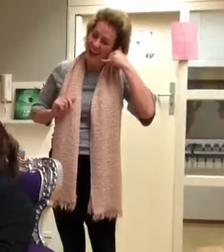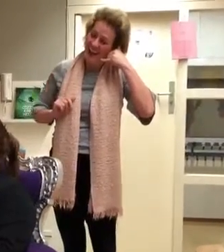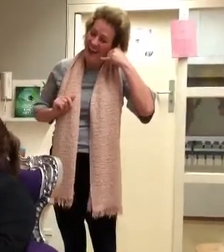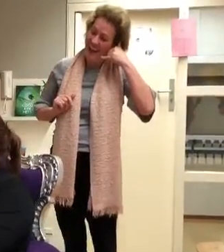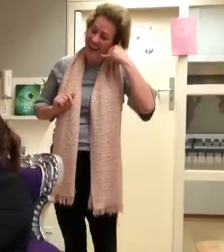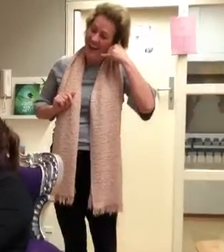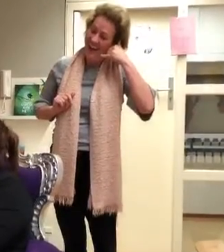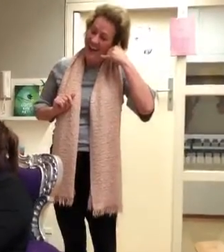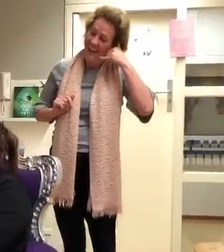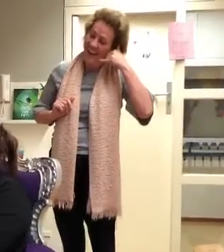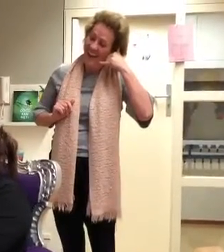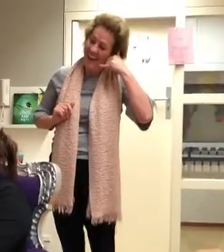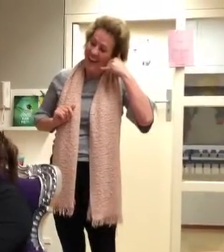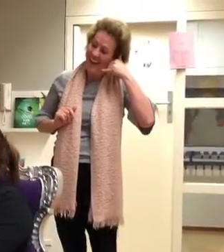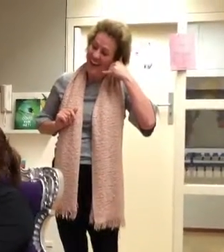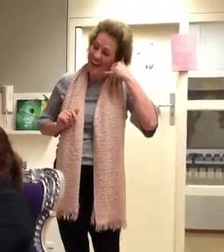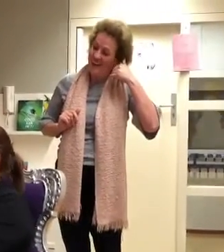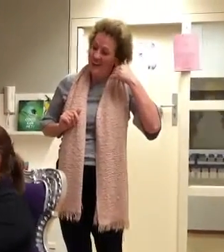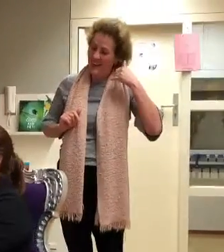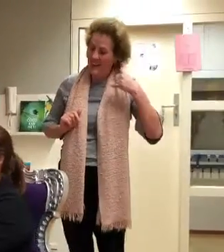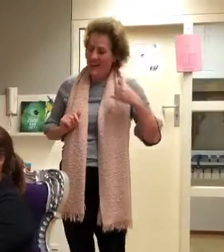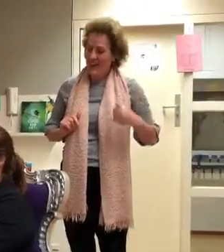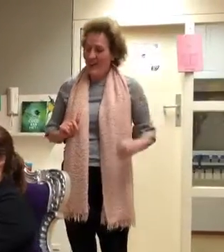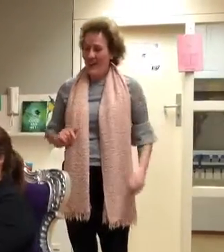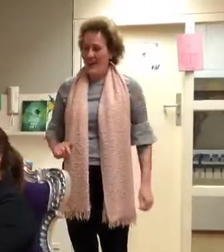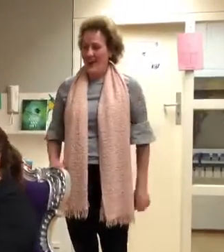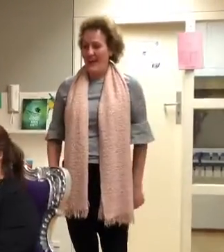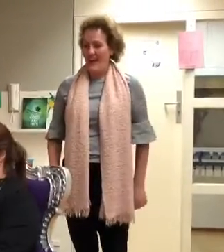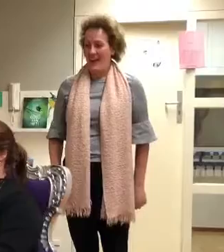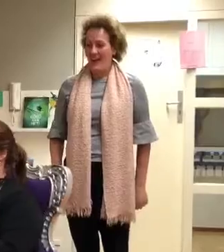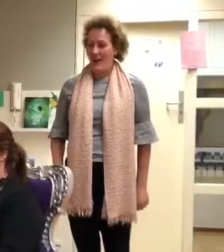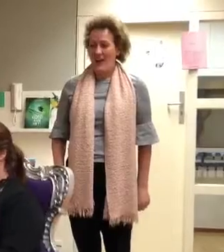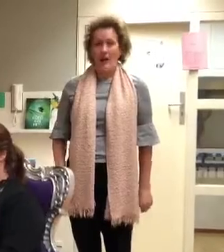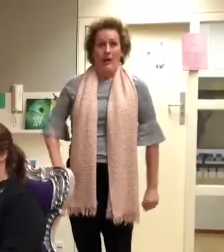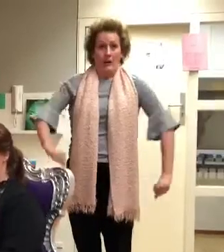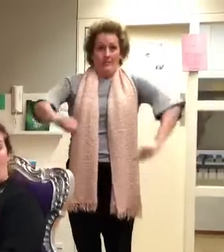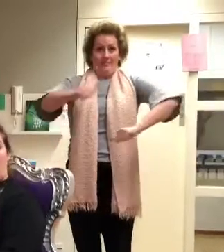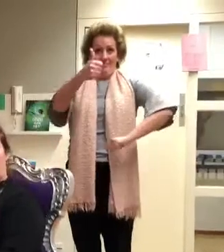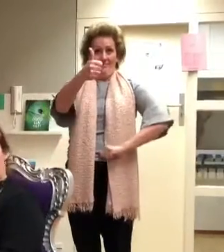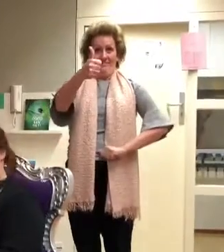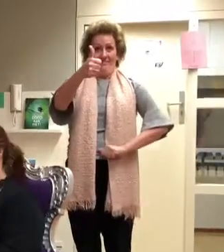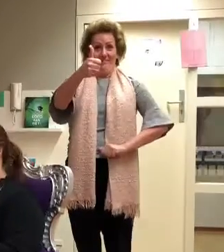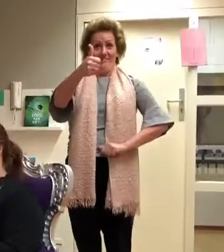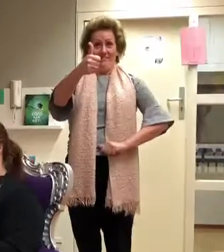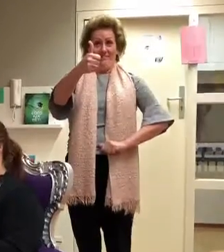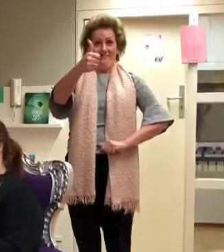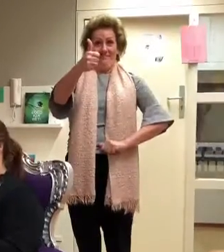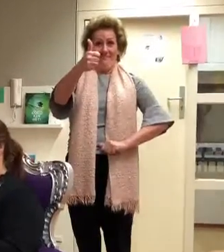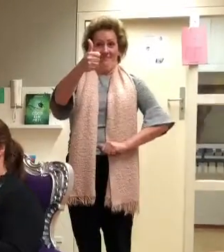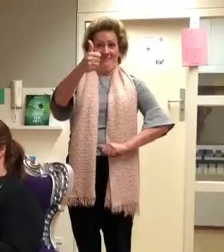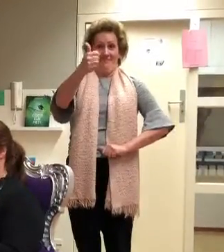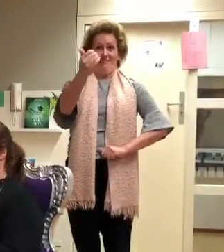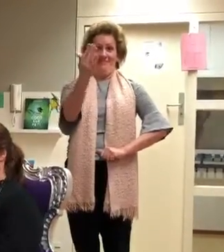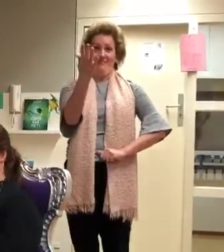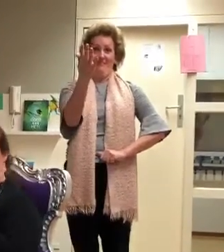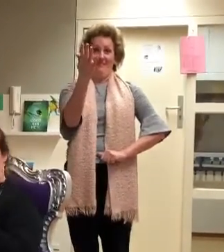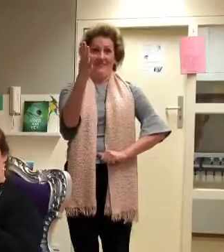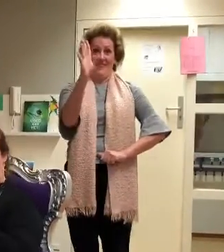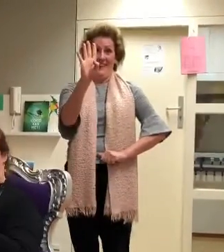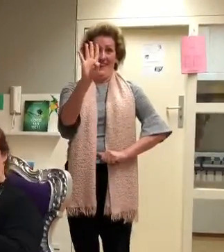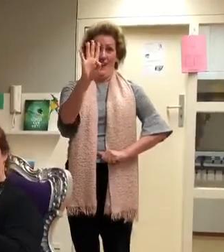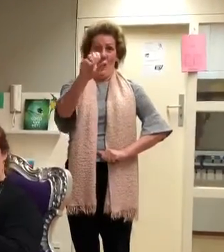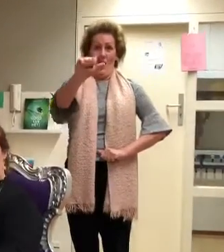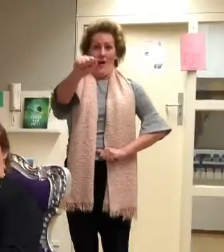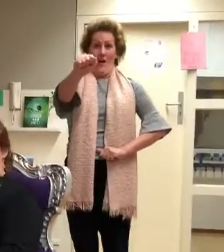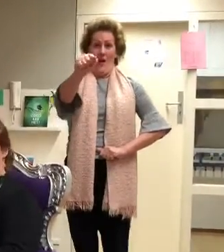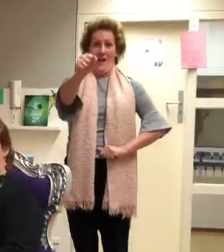Tot de volgende keer! Ik heb een duim met vier vingers erom. Ik maak